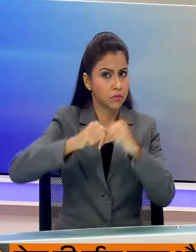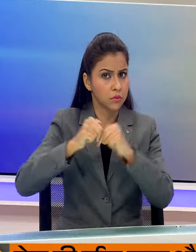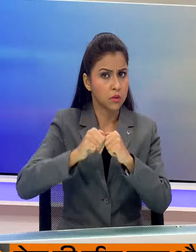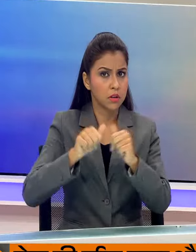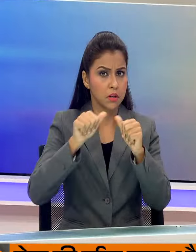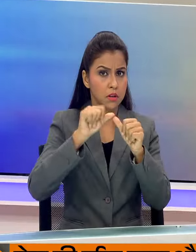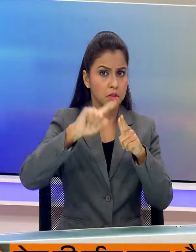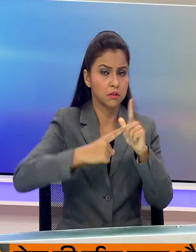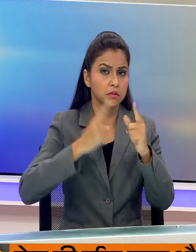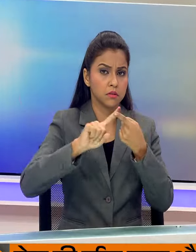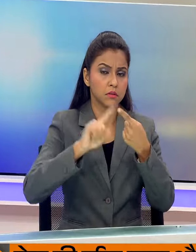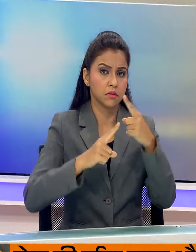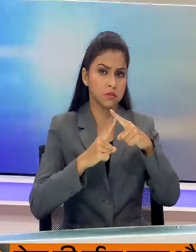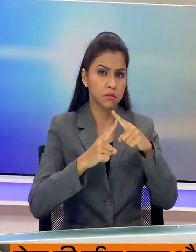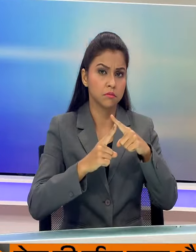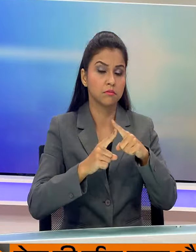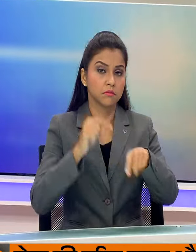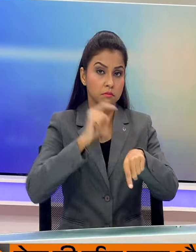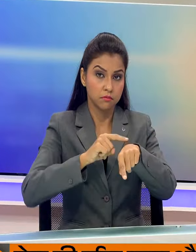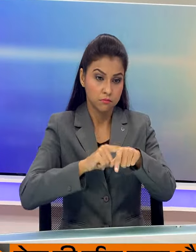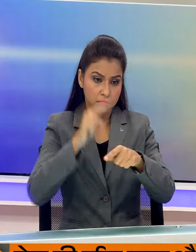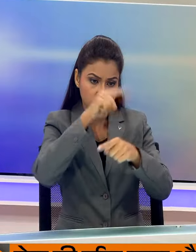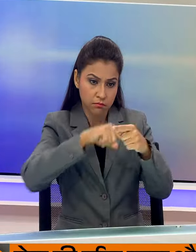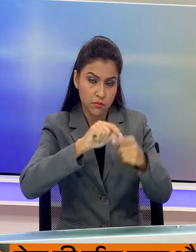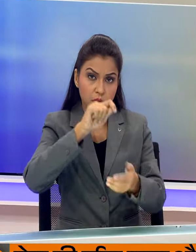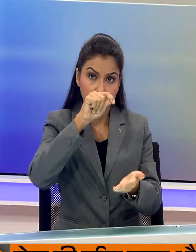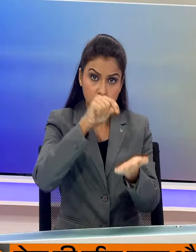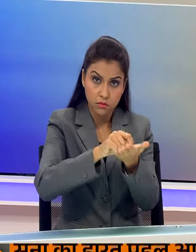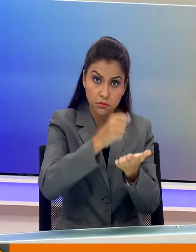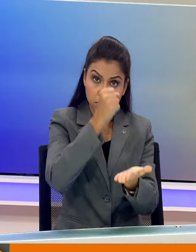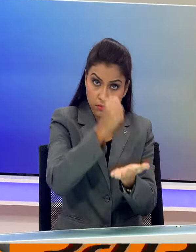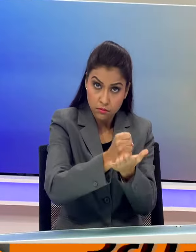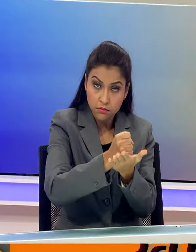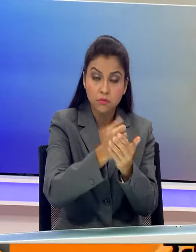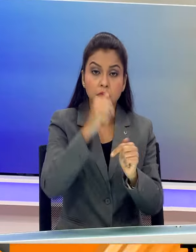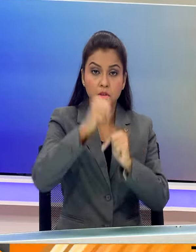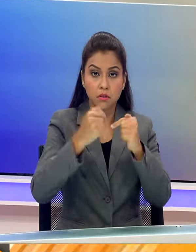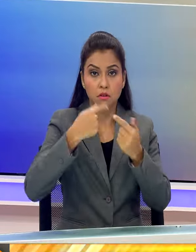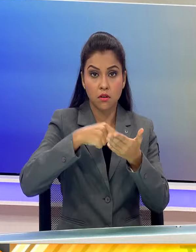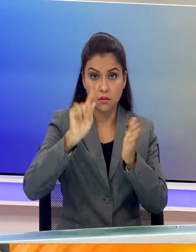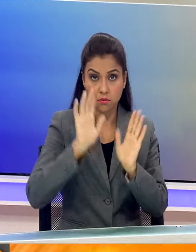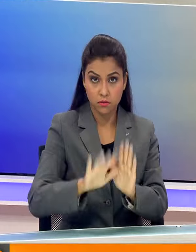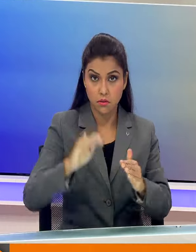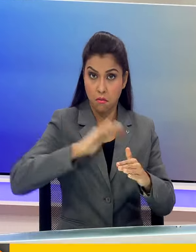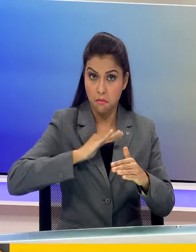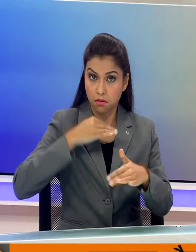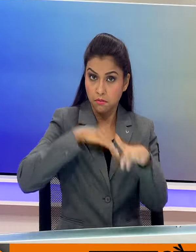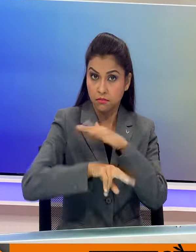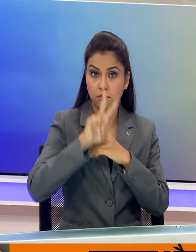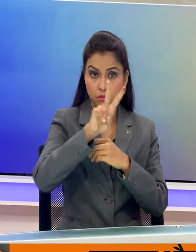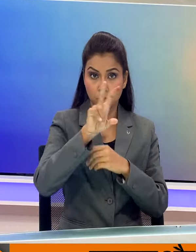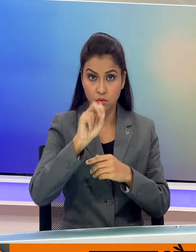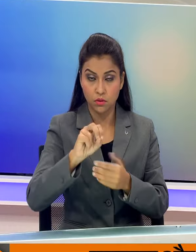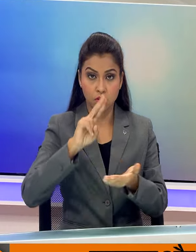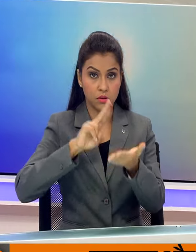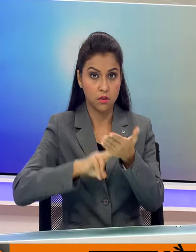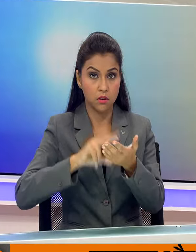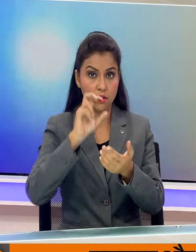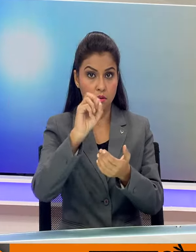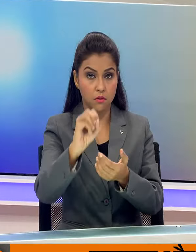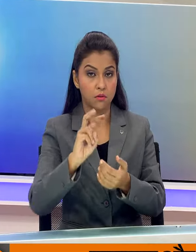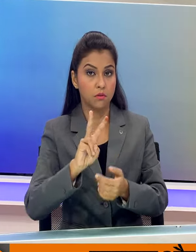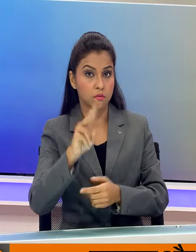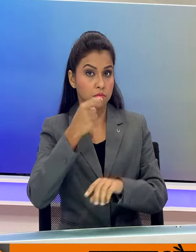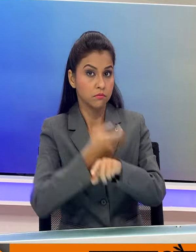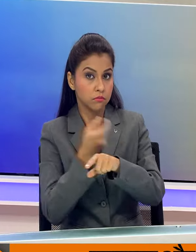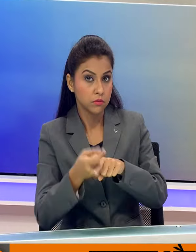शरतों के साथ घड़ी चुनाव जिनके इस्तमाल की इजाज़त मिली थी महाराश्ट्र में 20 नवंबर को एक ही चुरण में मतदान